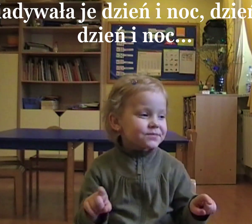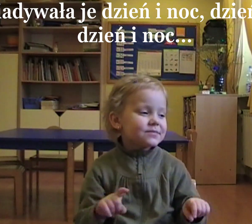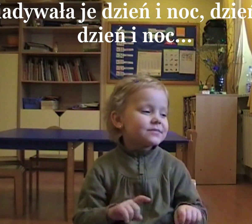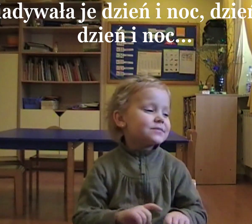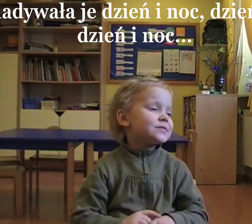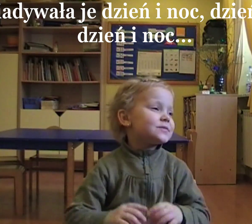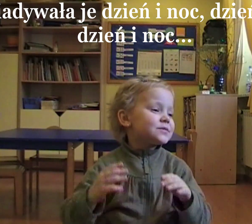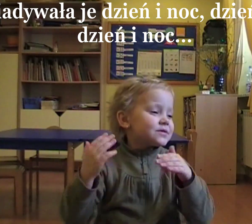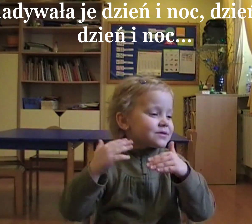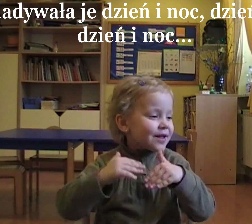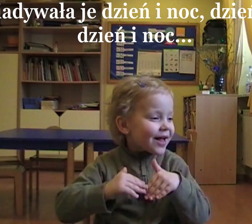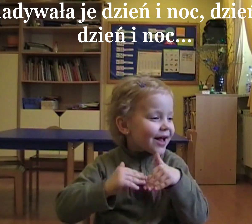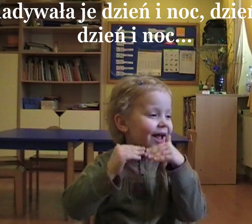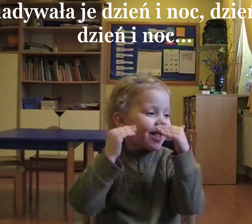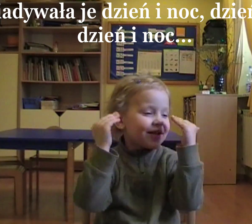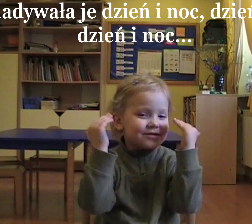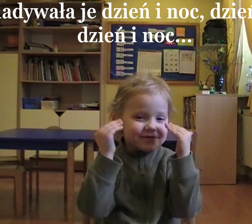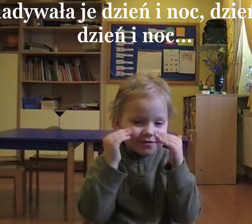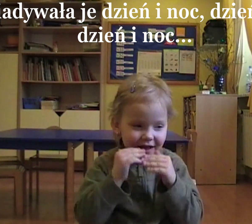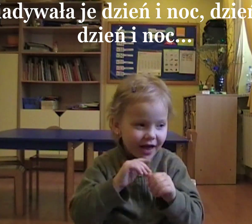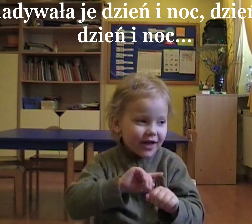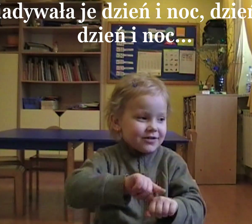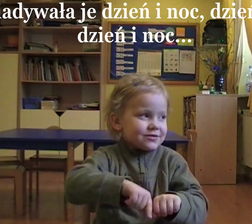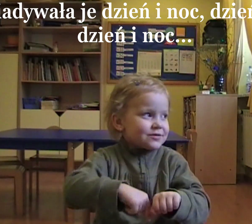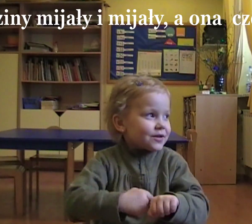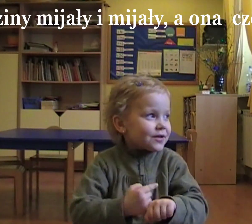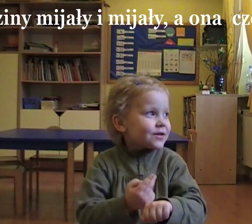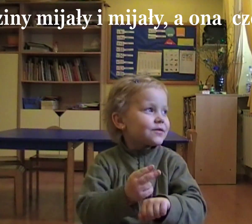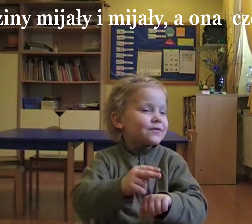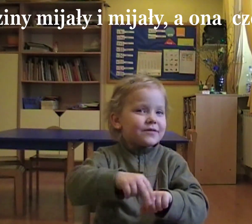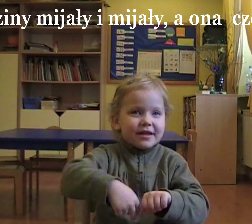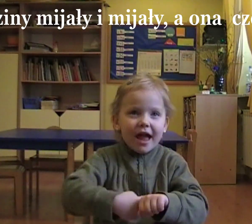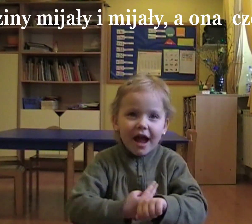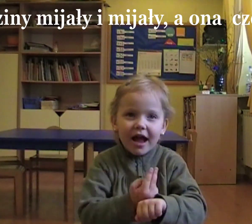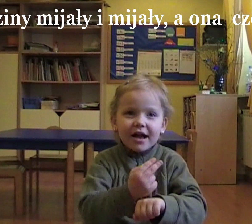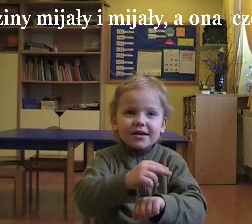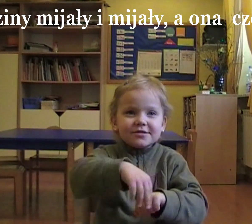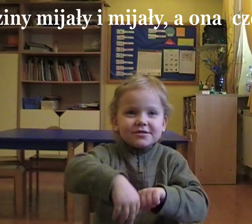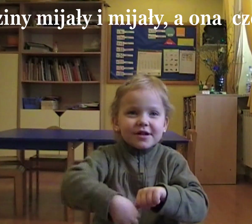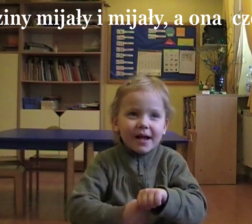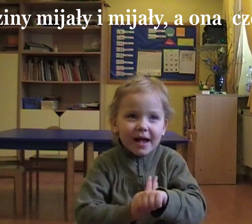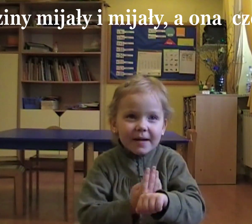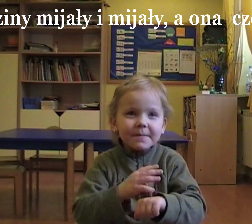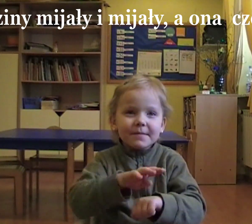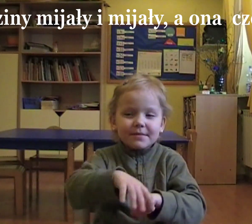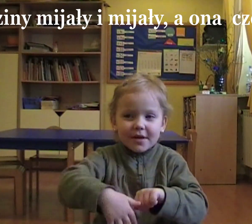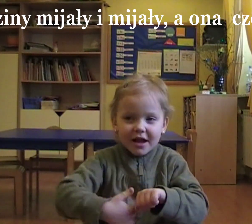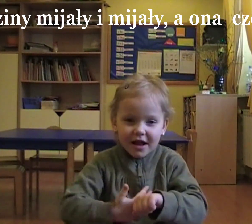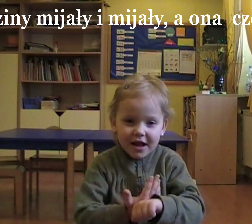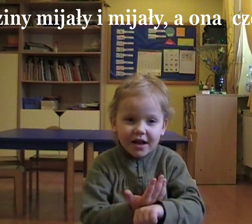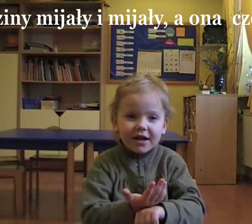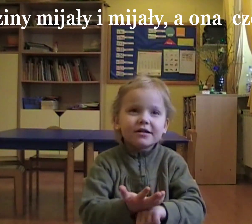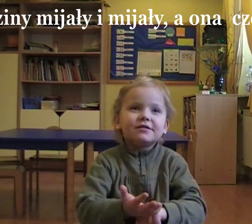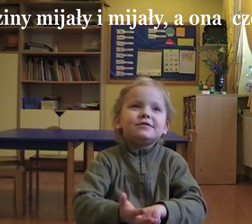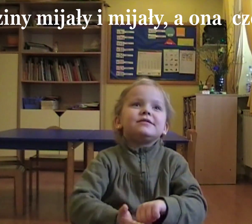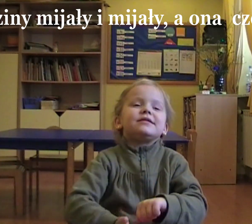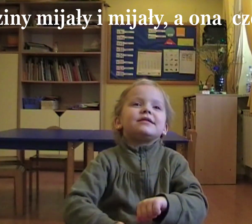dzień i noc, dzień i noc, dzień i noc. Godziny mijały i mijały,